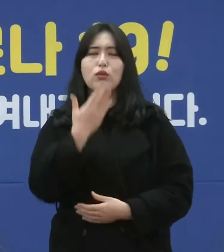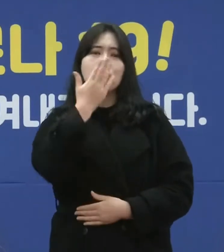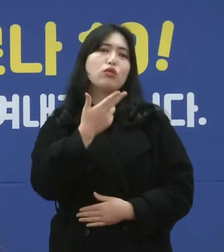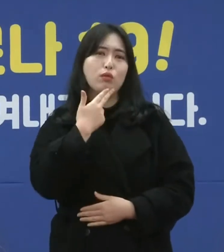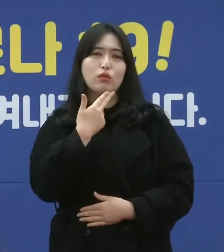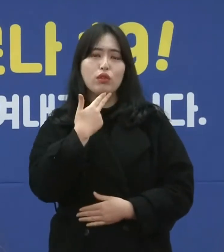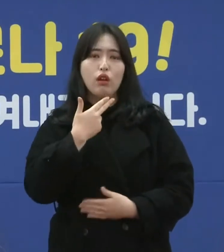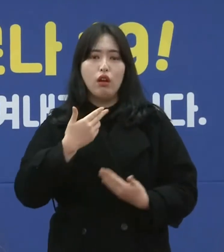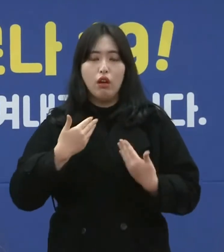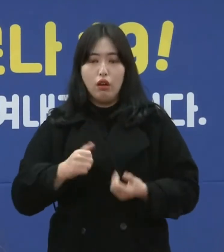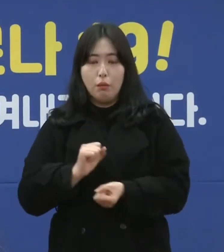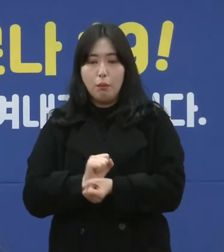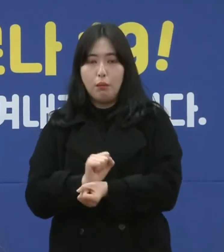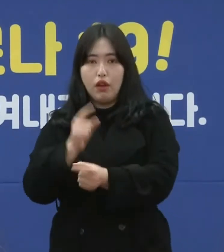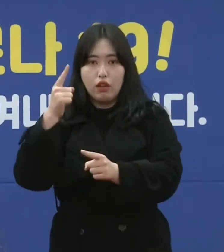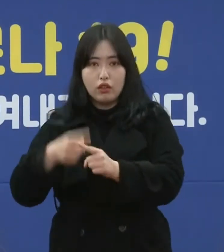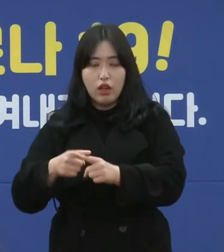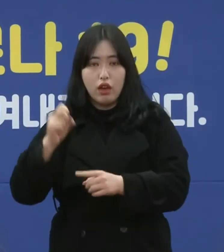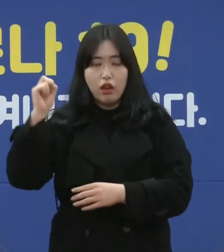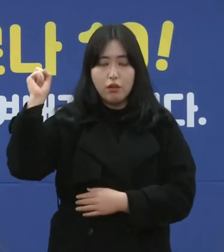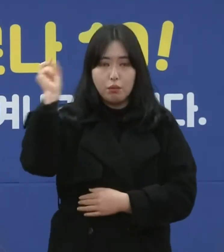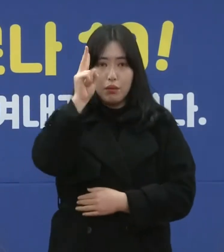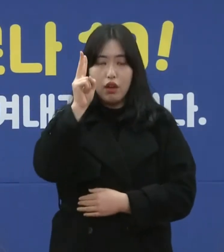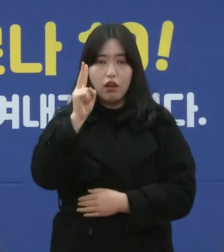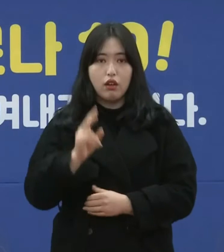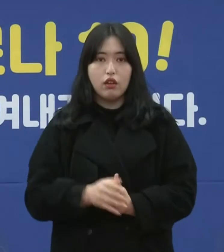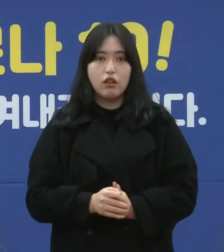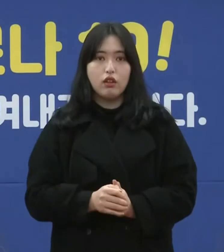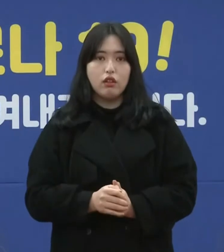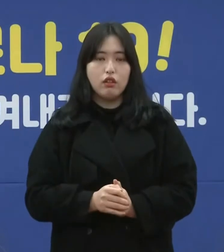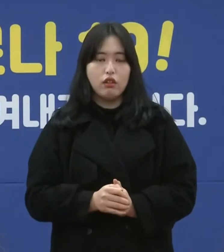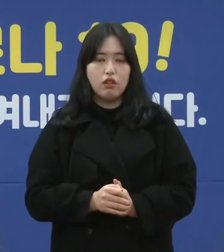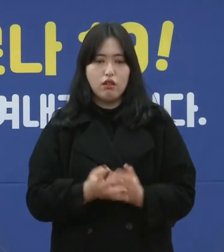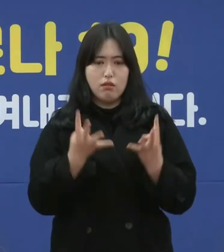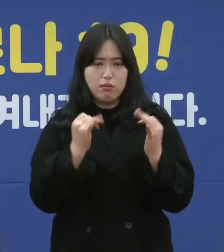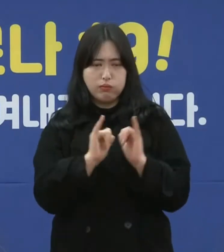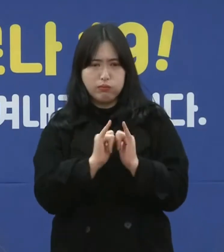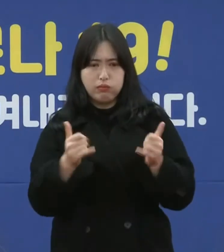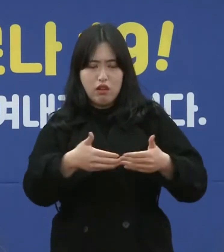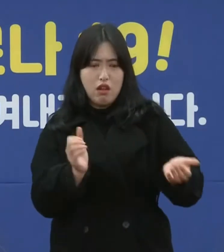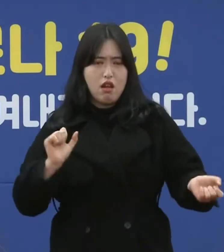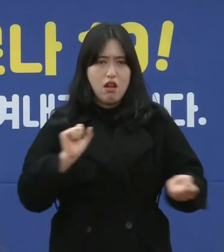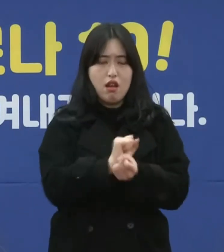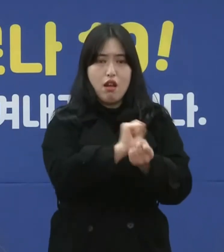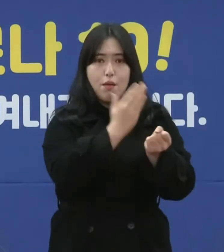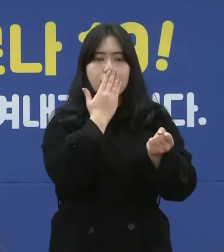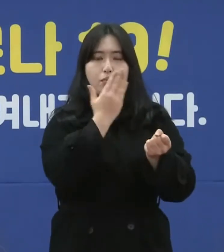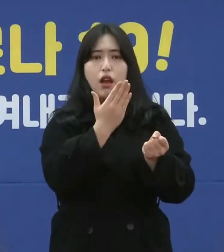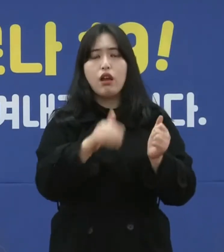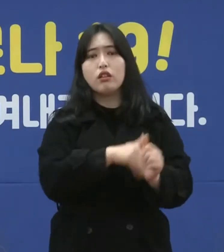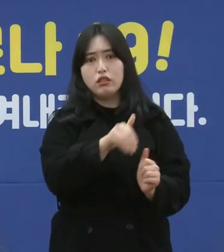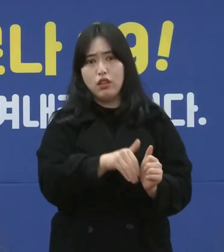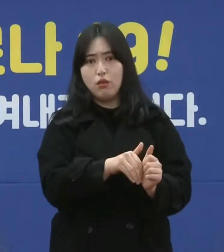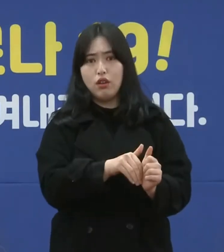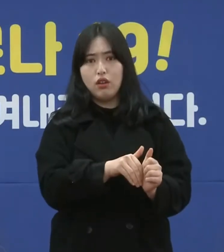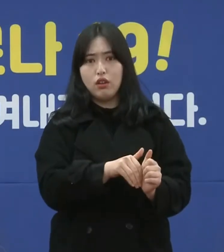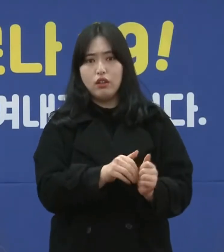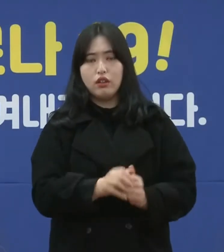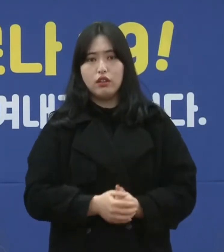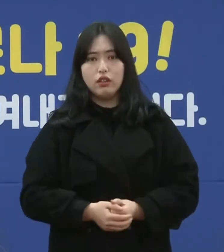조용한 전파가 이루어지다가 어느 한순간 대량의 집단 발생이 나타날 수 있는 상황입니다.